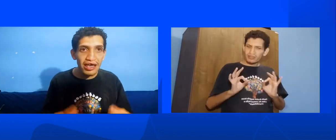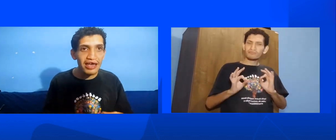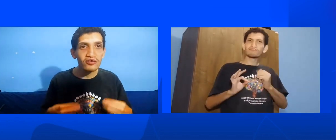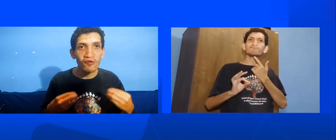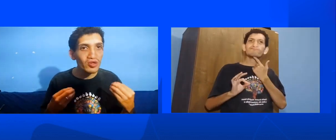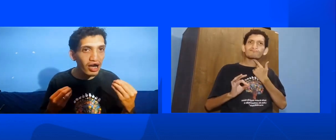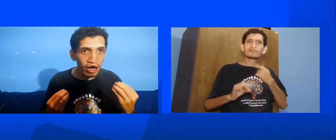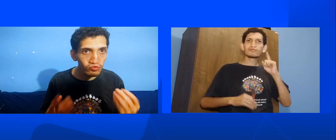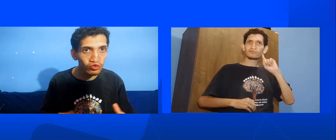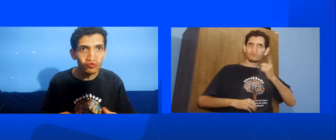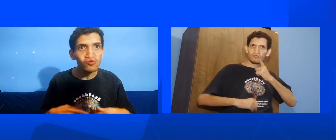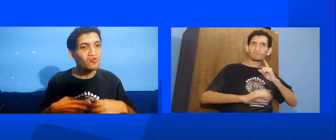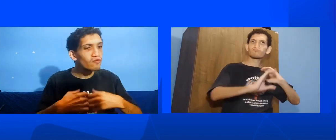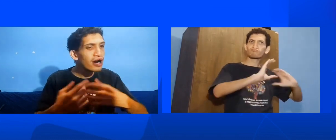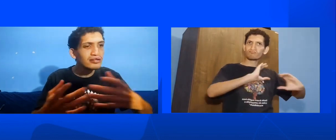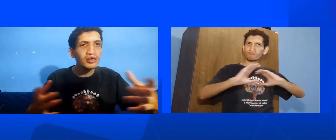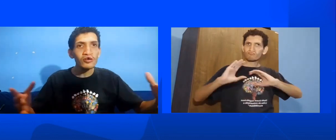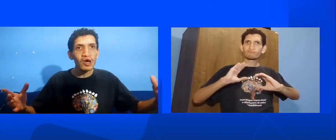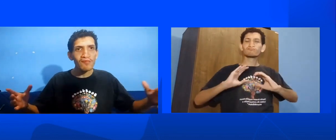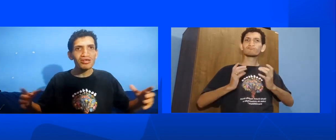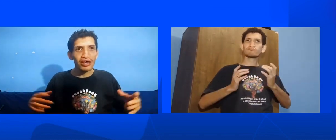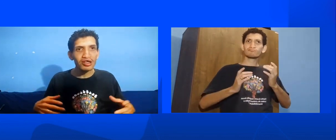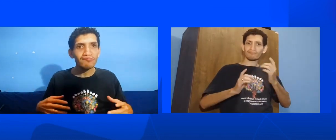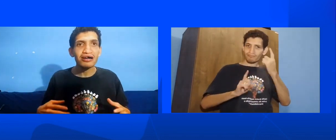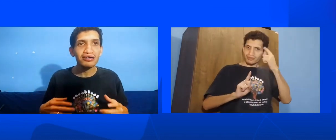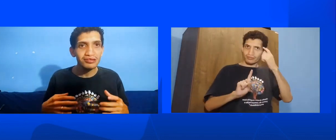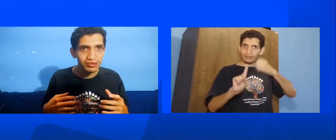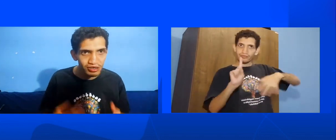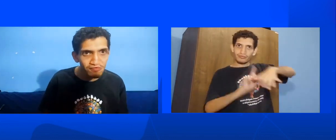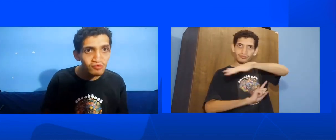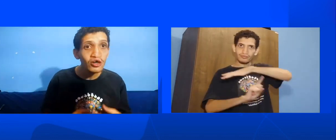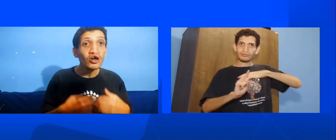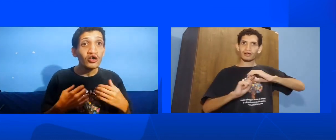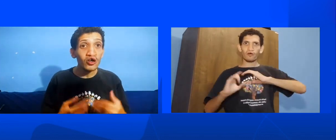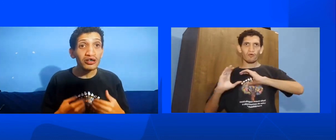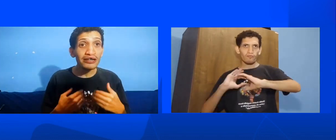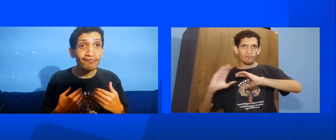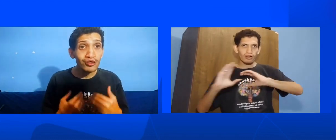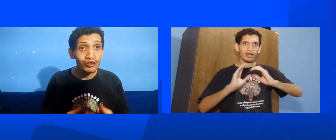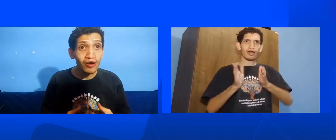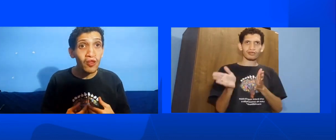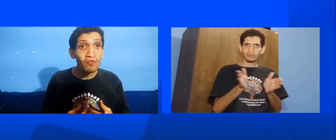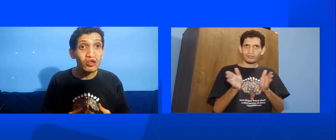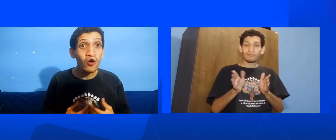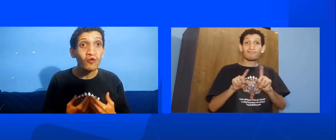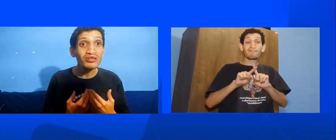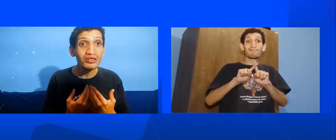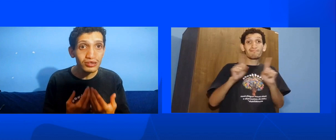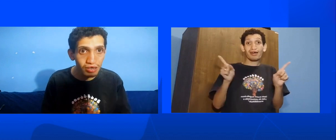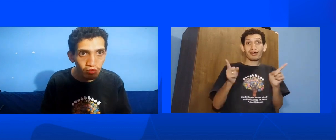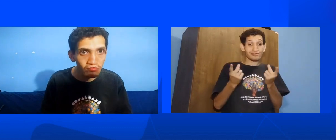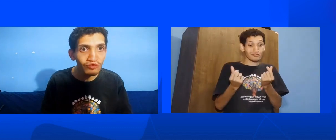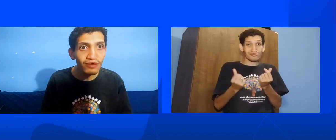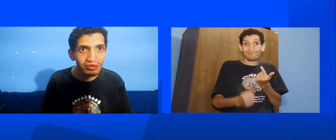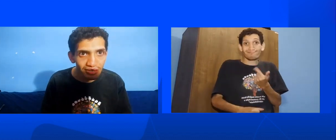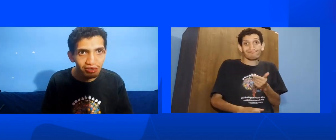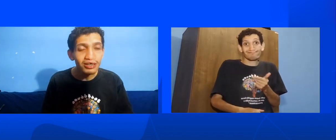quer se comunicar com os surdos Fazer o seu ambiente mais acessível Só que essa pessoa não tem condição de fazer